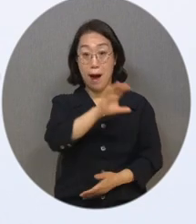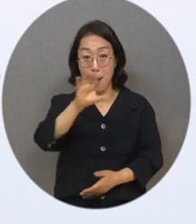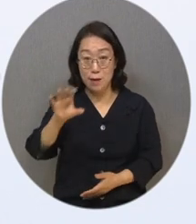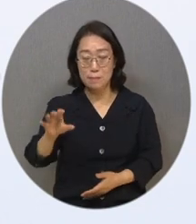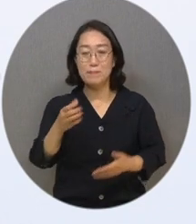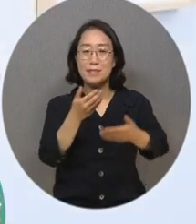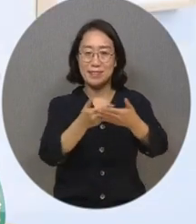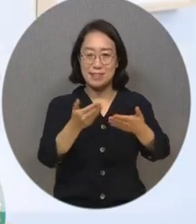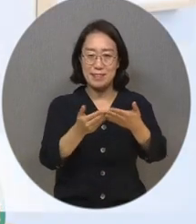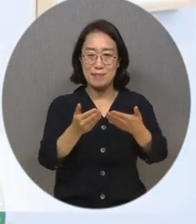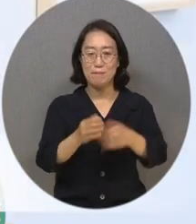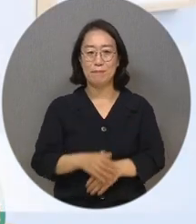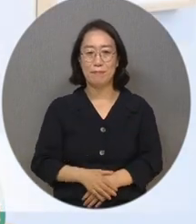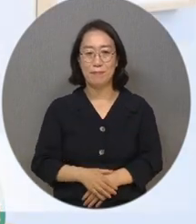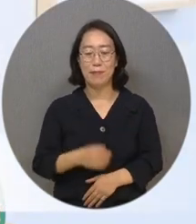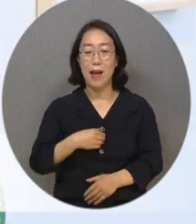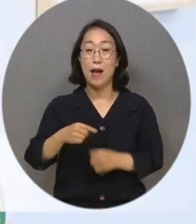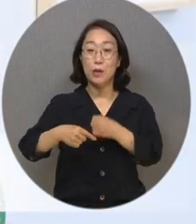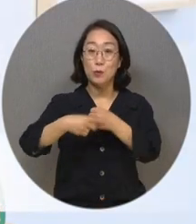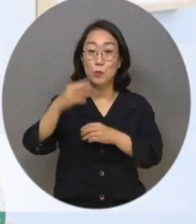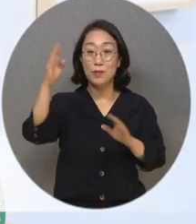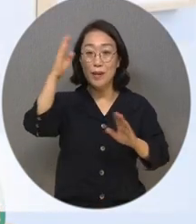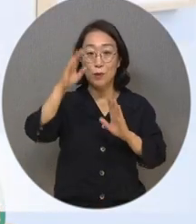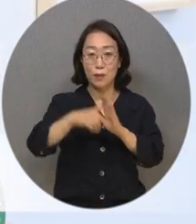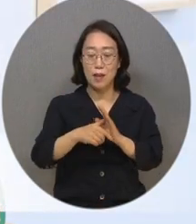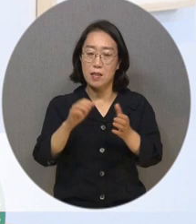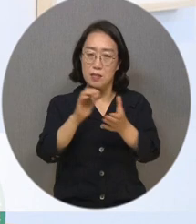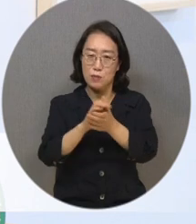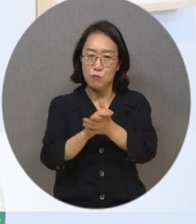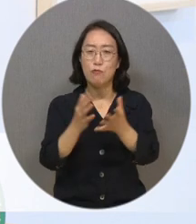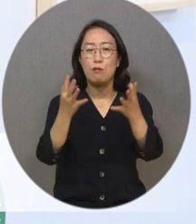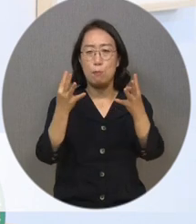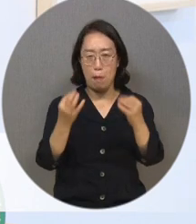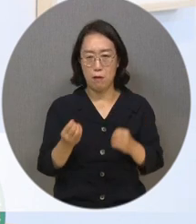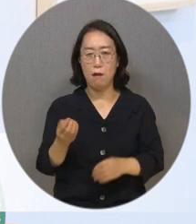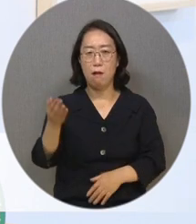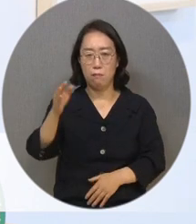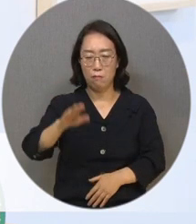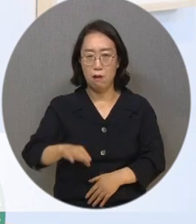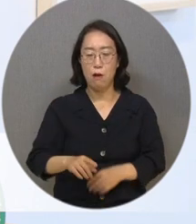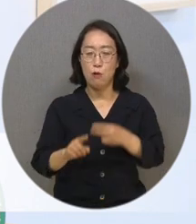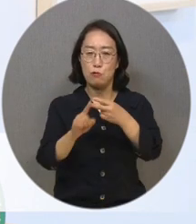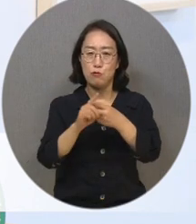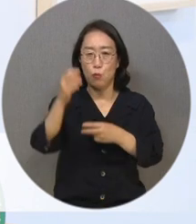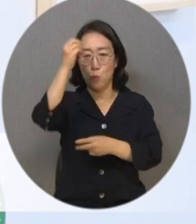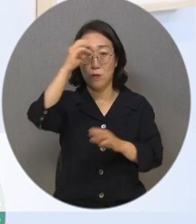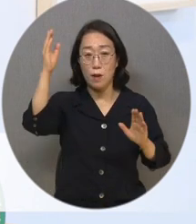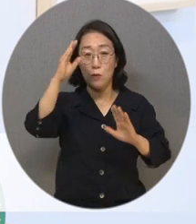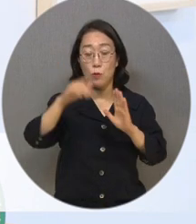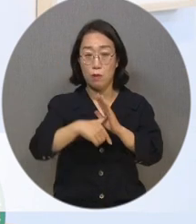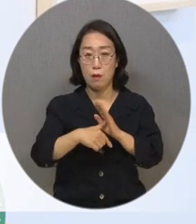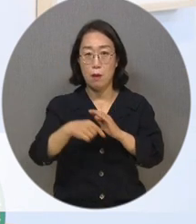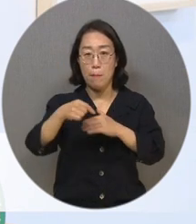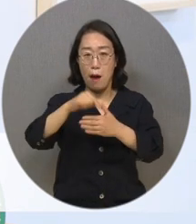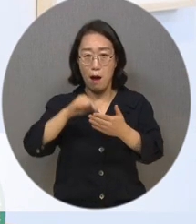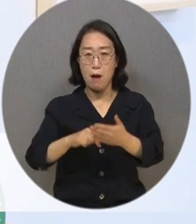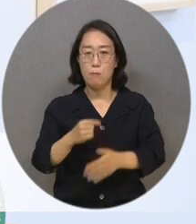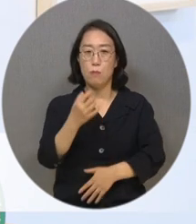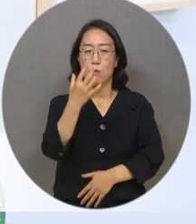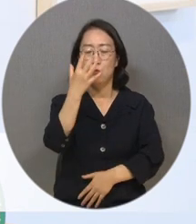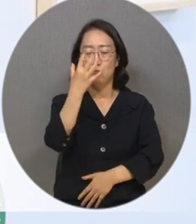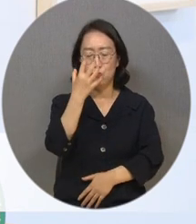자신을 담았습니다. 초등학교 때 친구들이 많이 있었는데 중고등학교 때 마음의